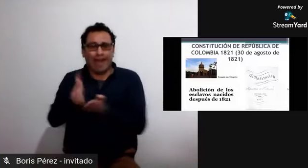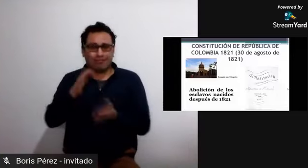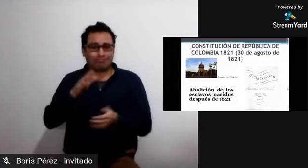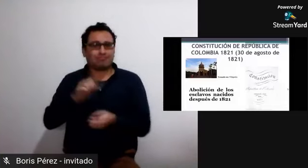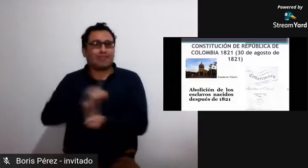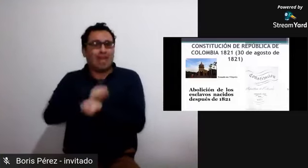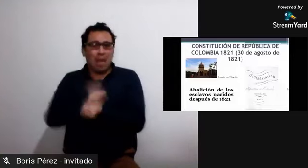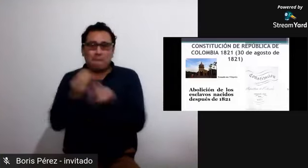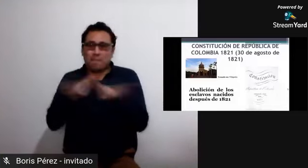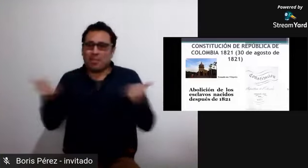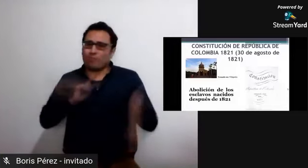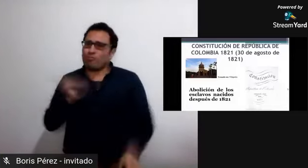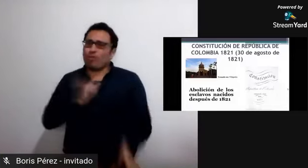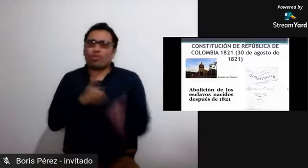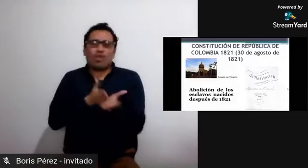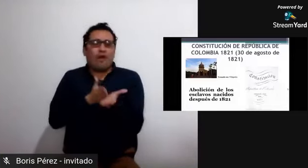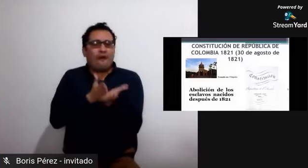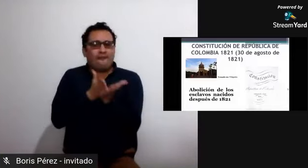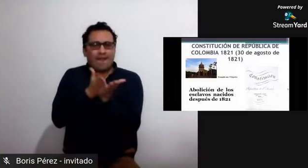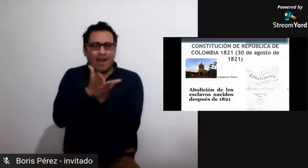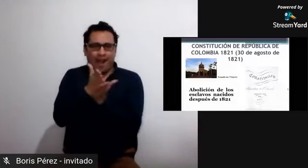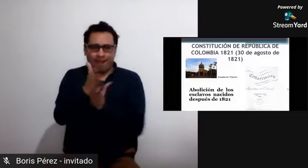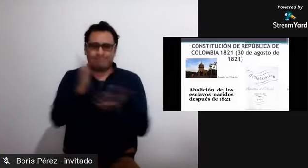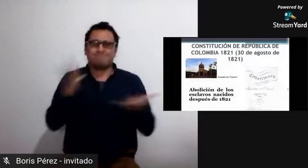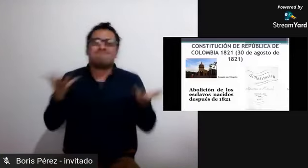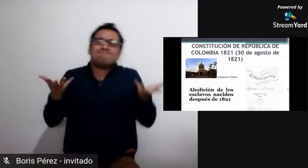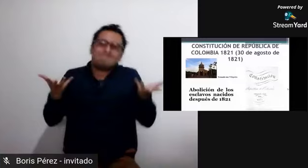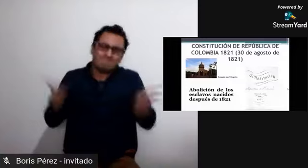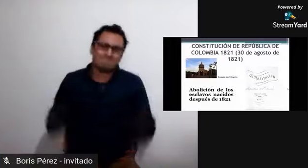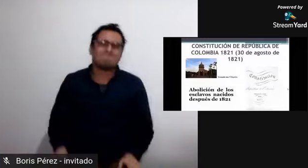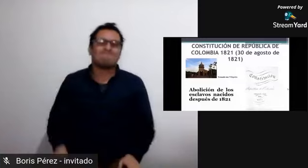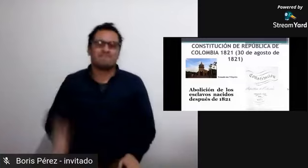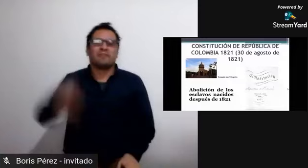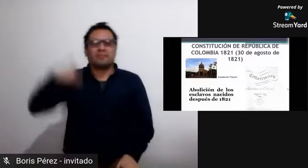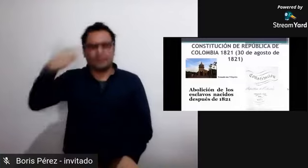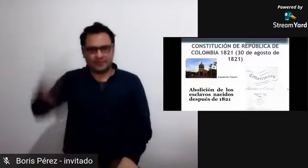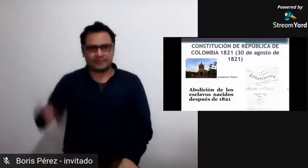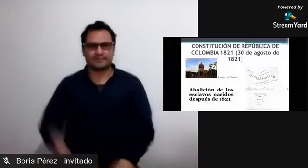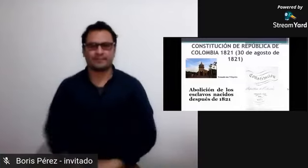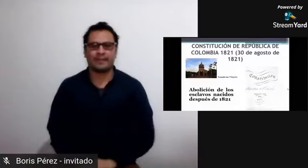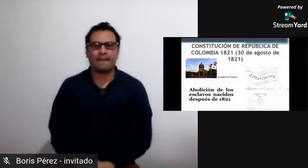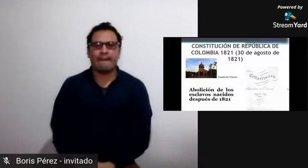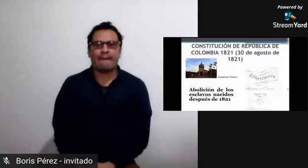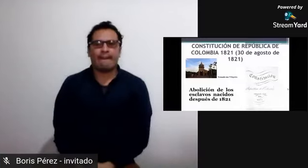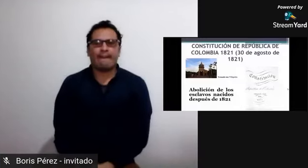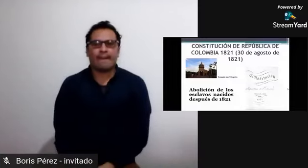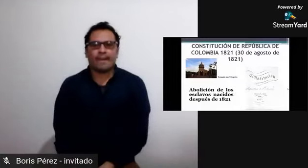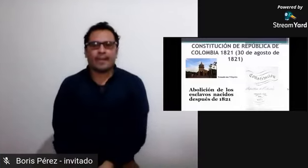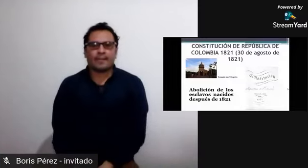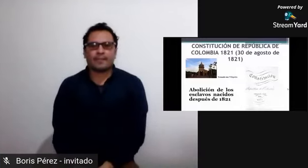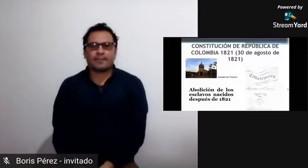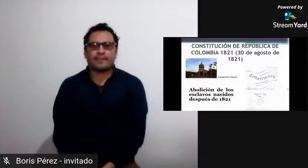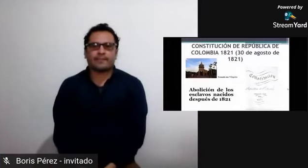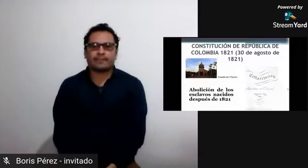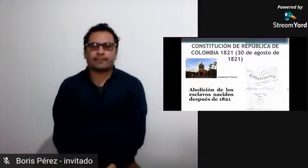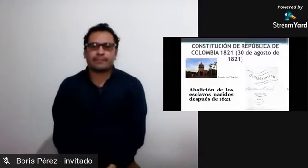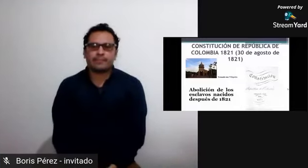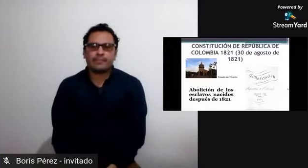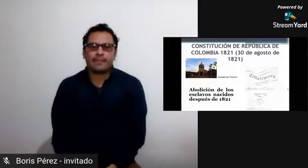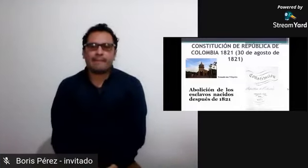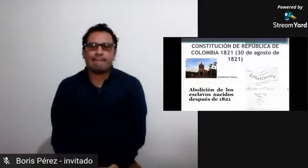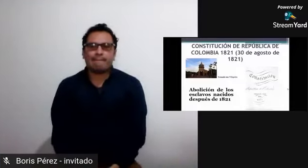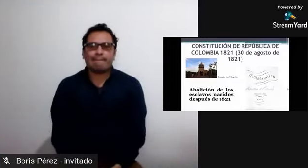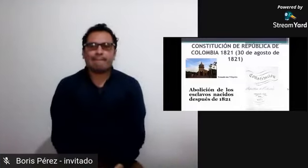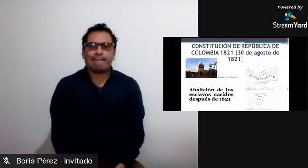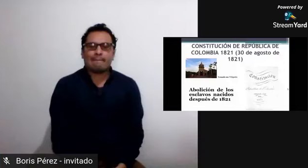se oponían a libertar a sus esclavos, querían mantenerlos subyugados, siguiente,